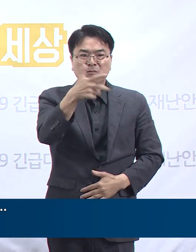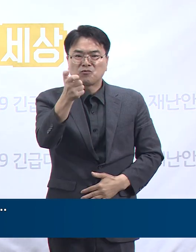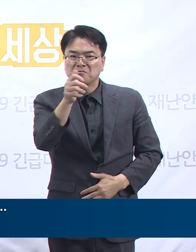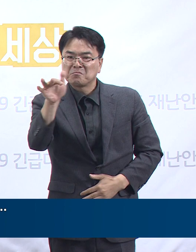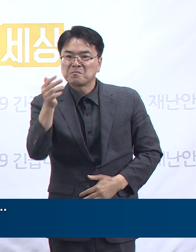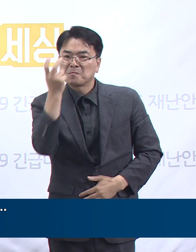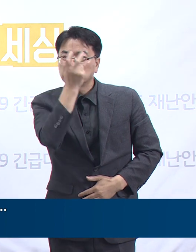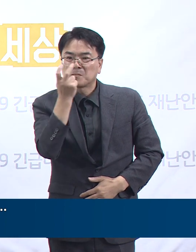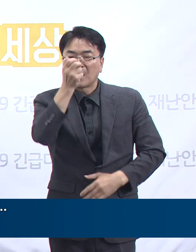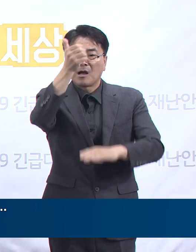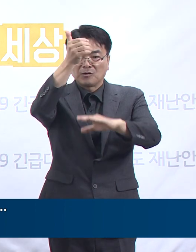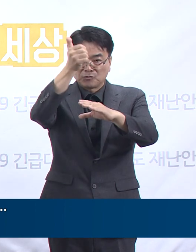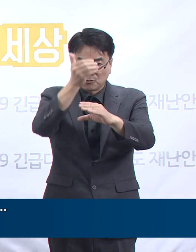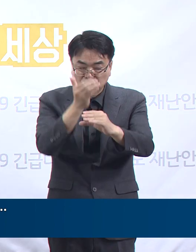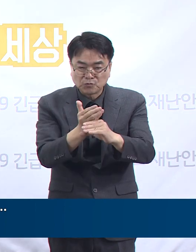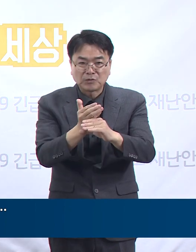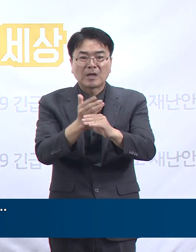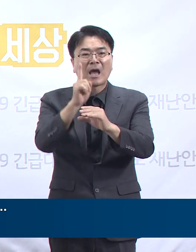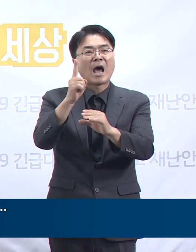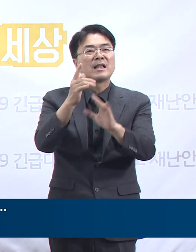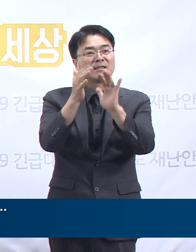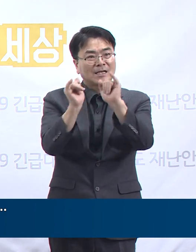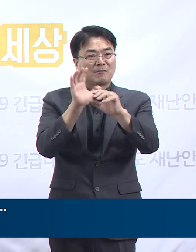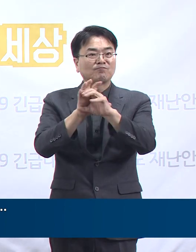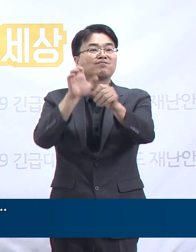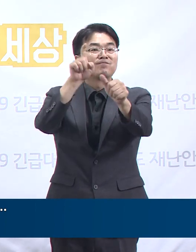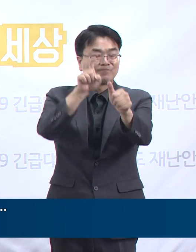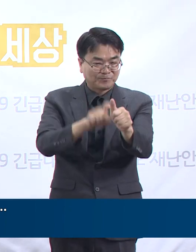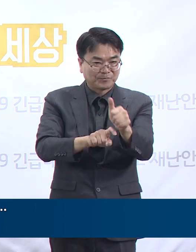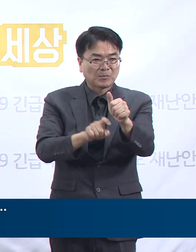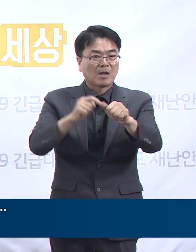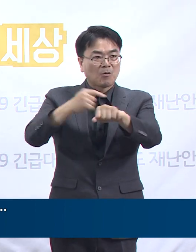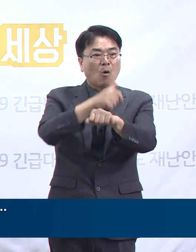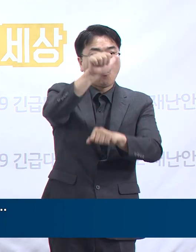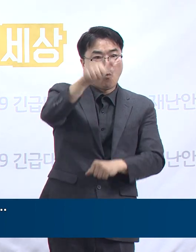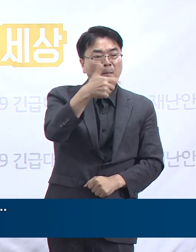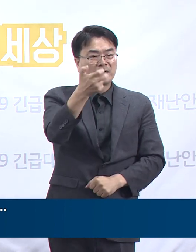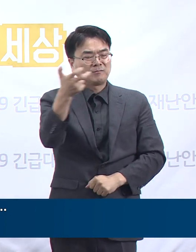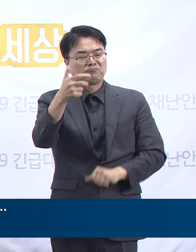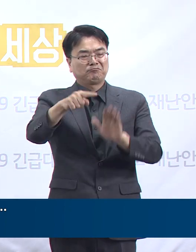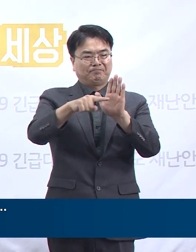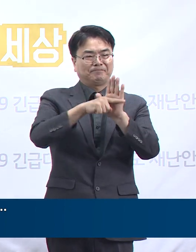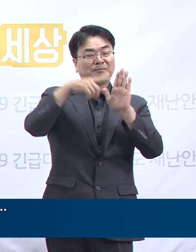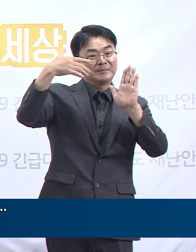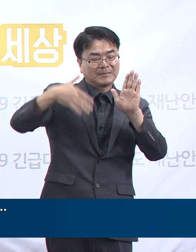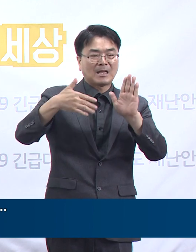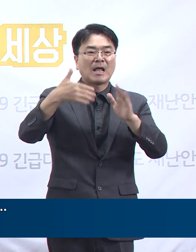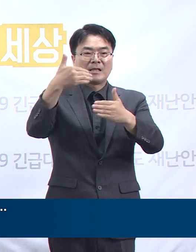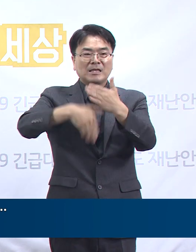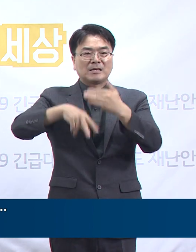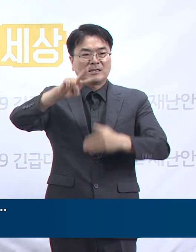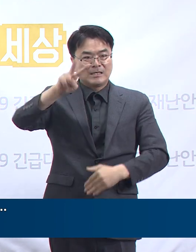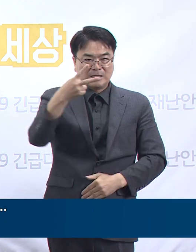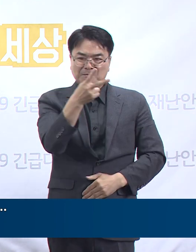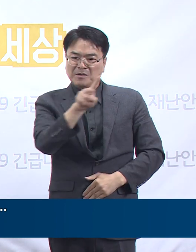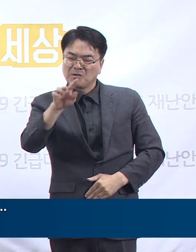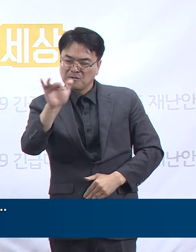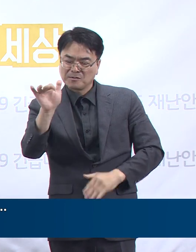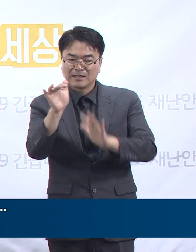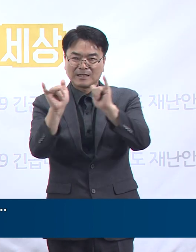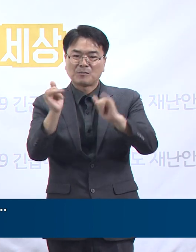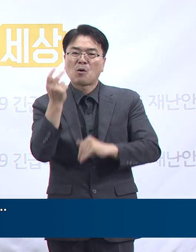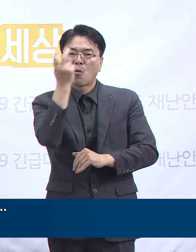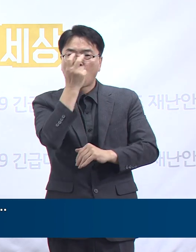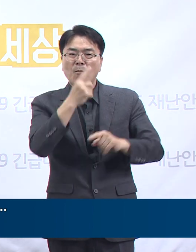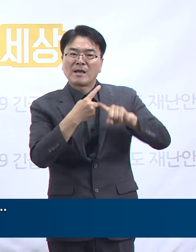1명 양성 판정을 577명의 음성 판정을 받았고 나머지 218명은 검사 중입니다. 그